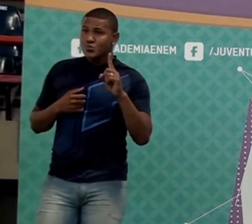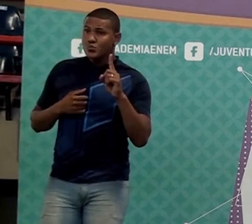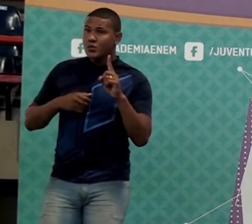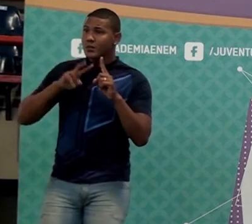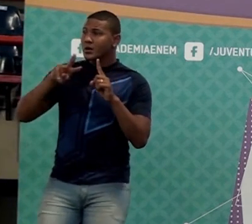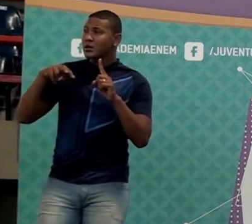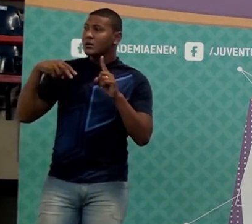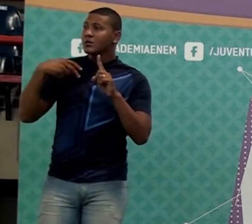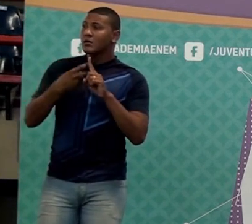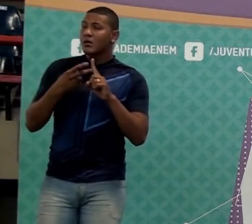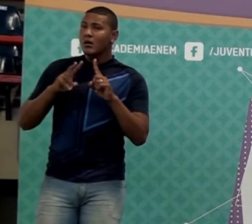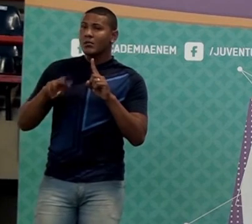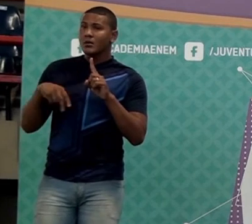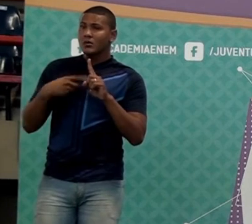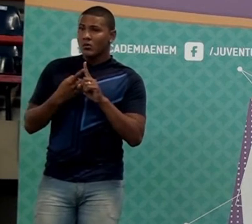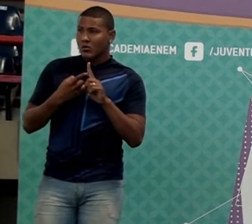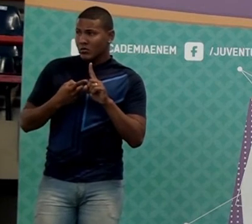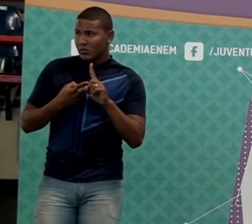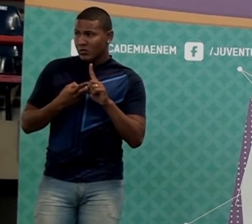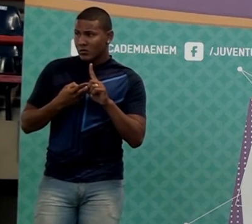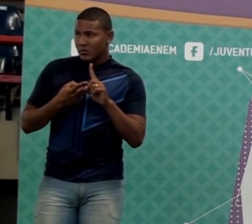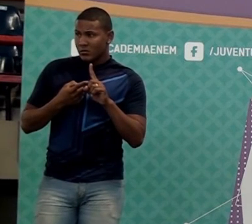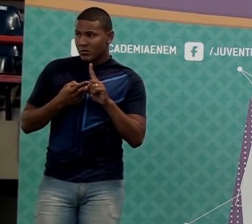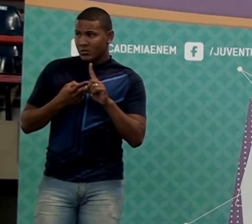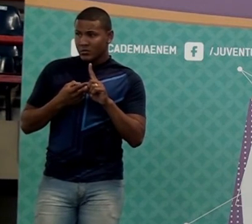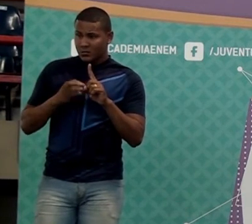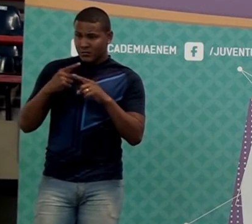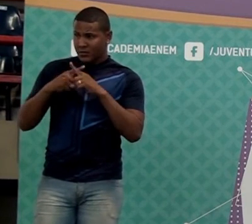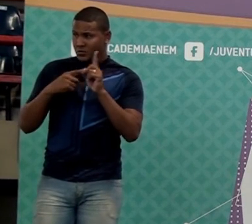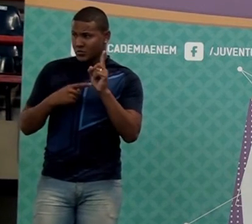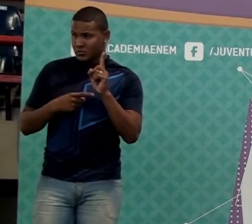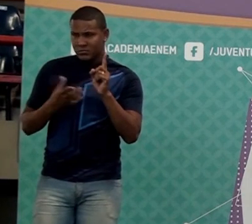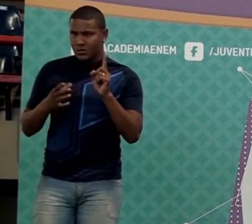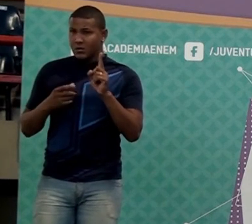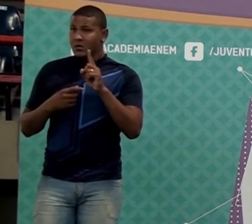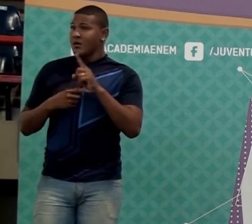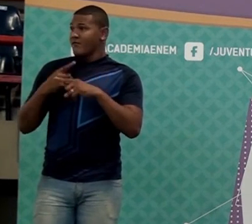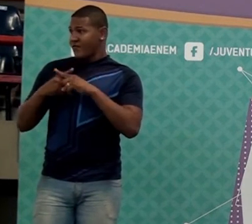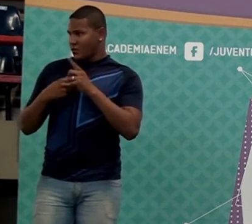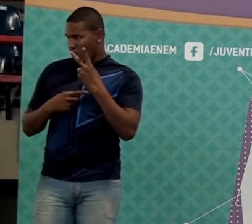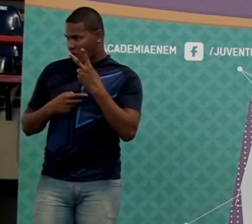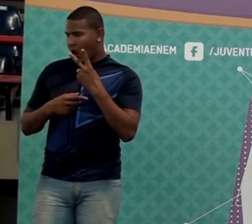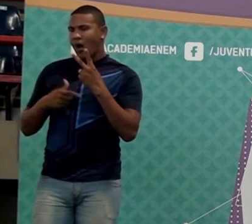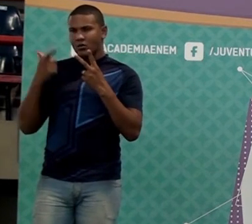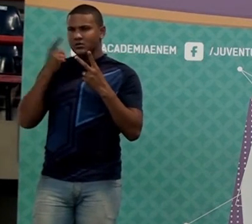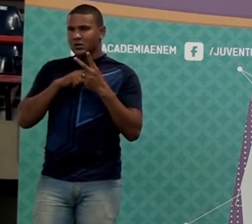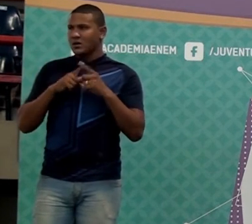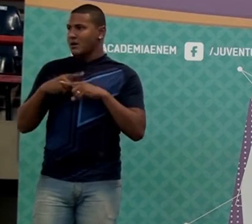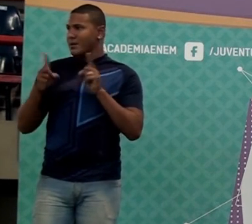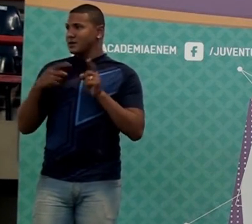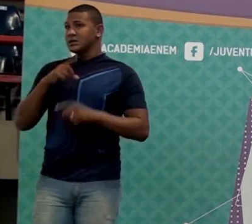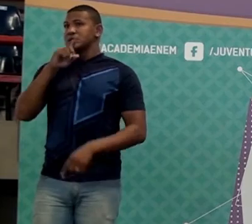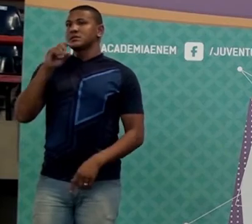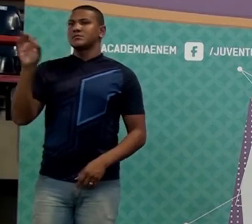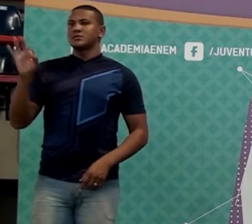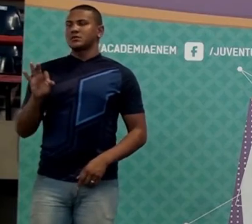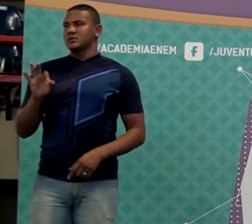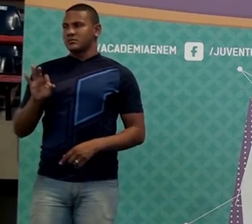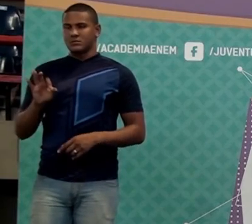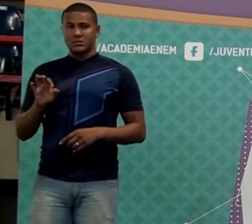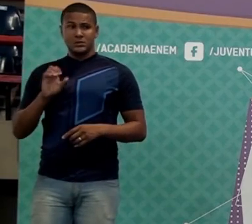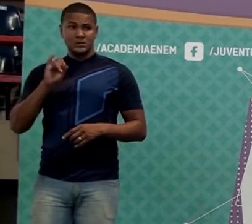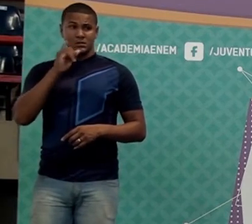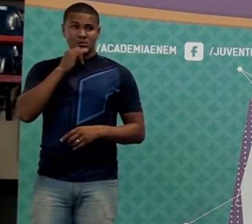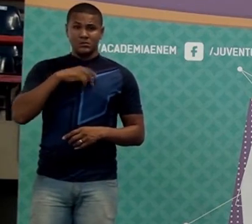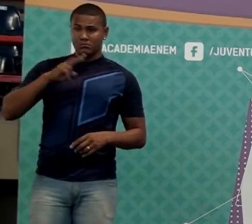Se eu multiplicar por 1, aumentou? Não. Mas se eu multiplicar por 2, aumentou? Aumentou. Só que aumentou 100%. Se eu